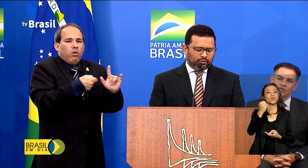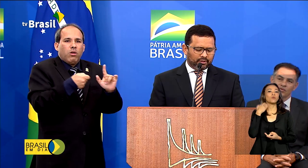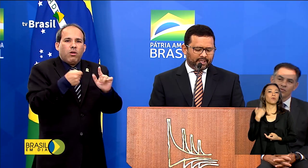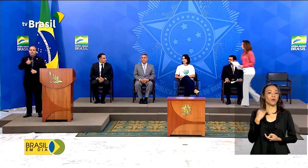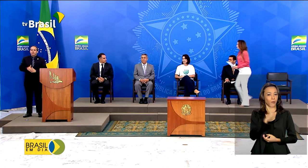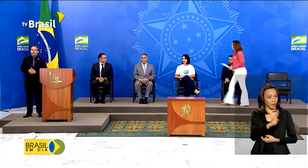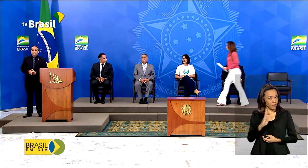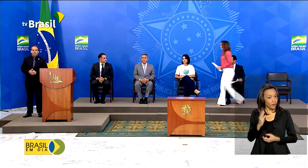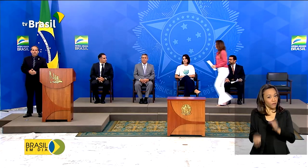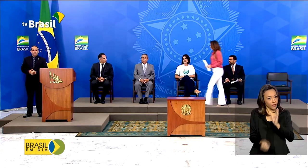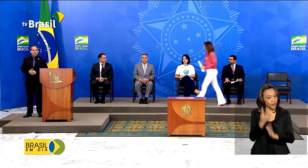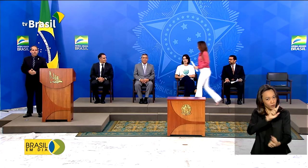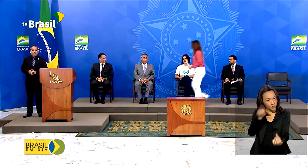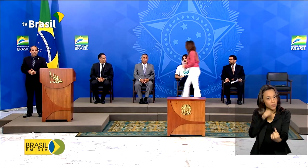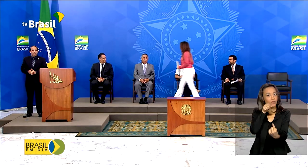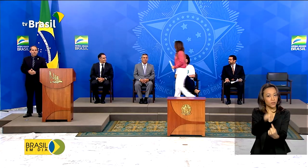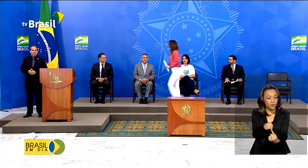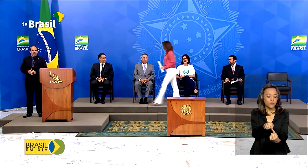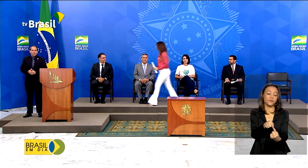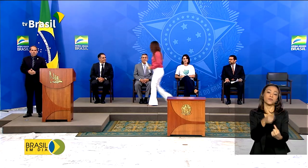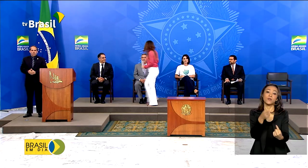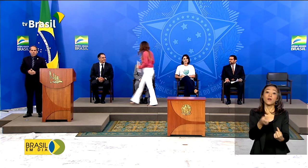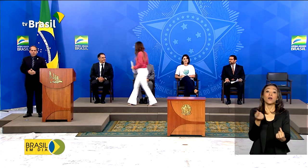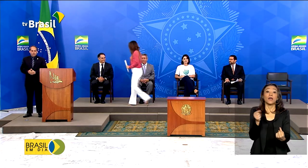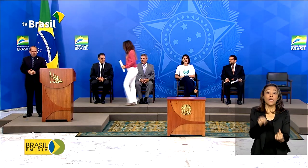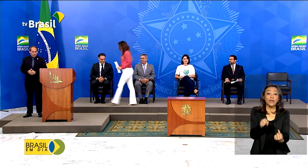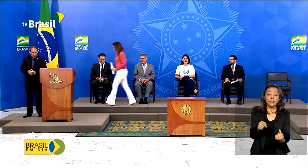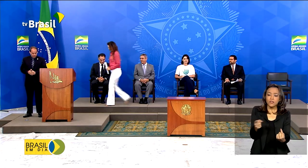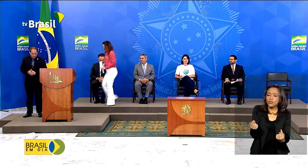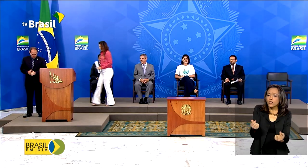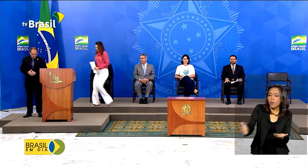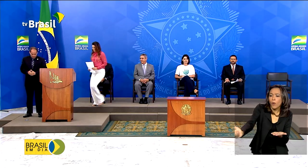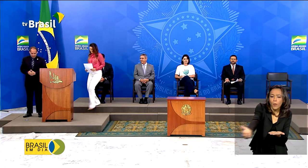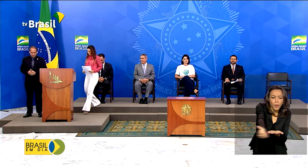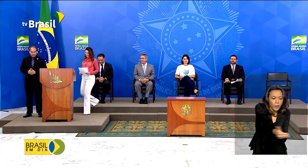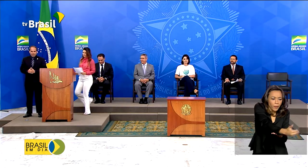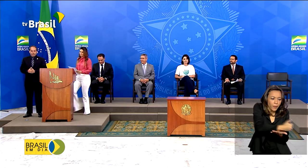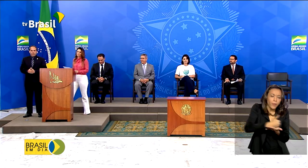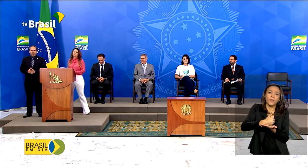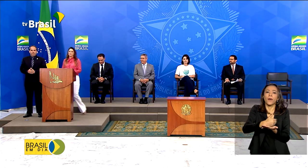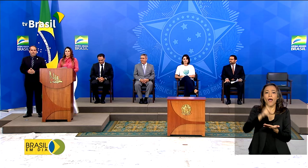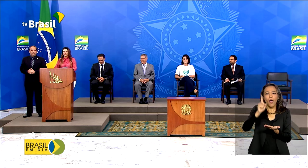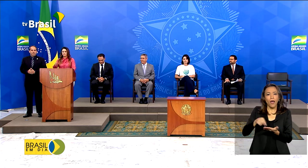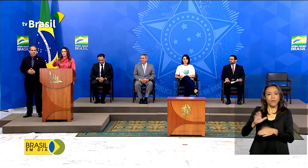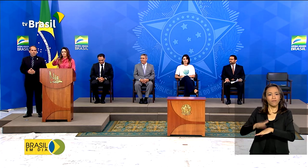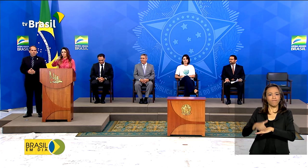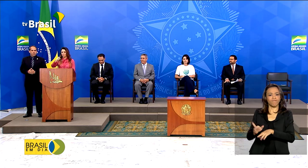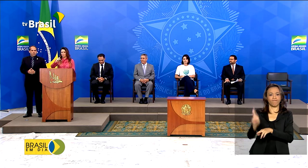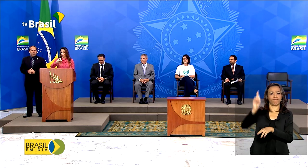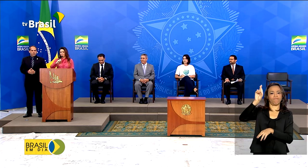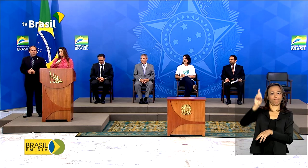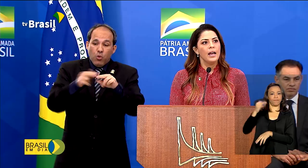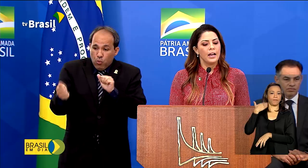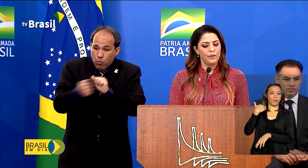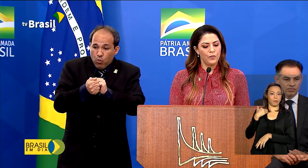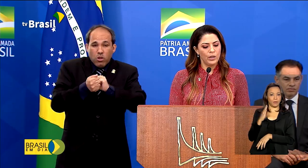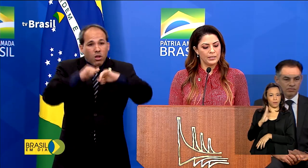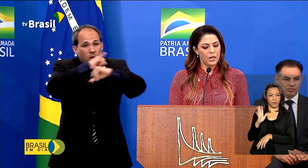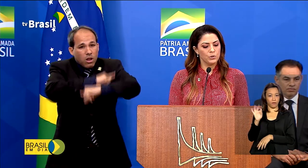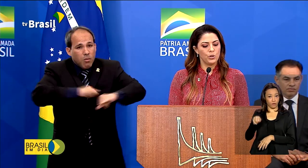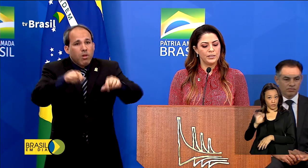criada para este fim. A operacionalização da arrecadação será feita pela Fundação do Banco do Brasil.